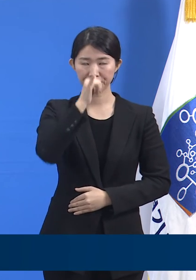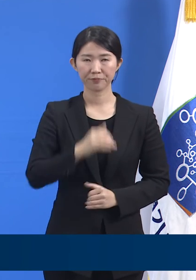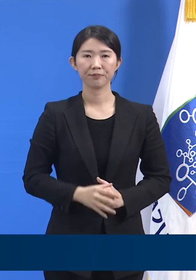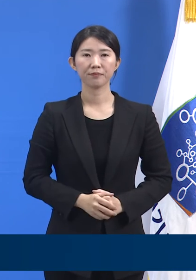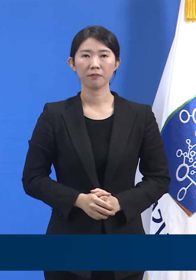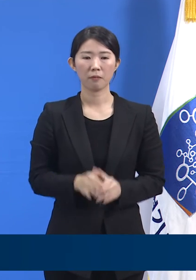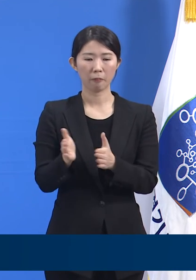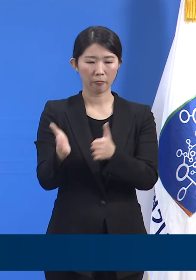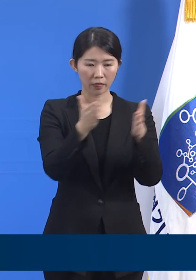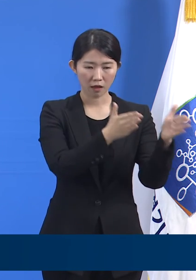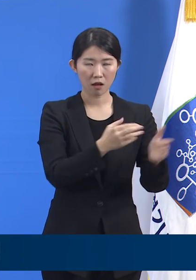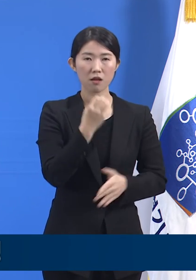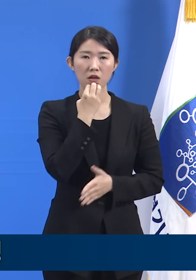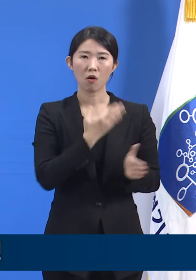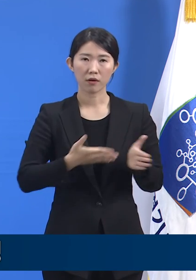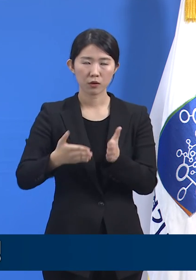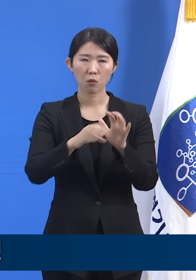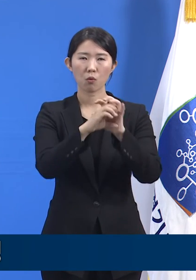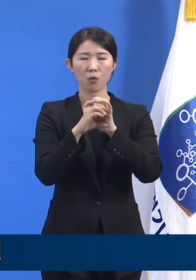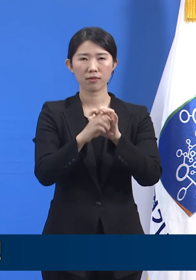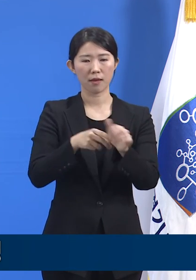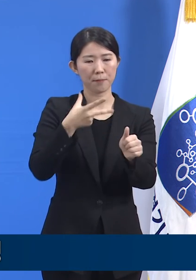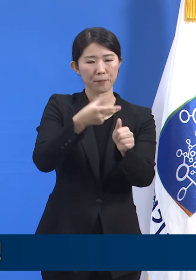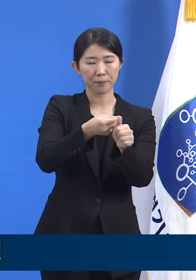경기도 코로나19 예방접종 현황입니다.